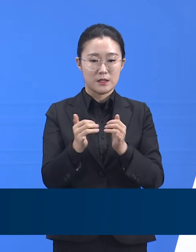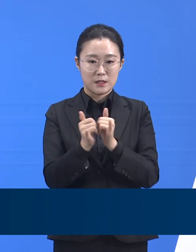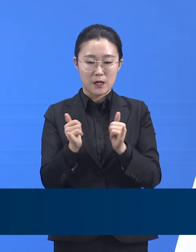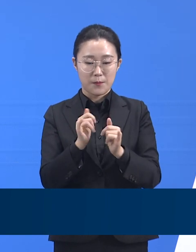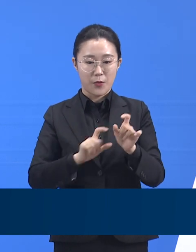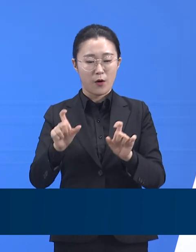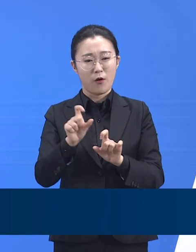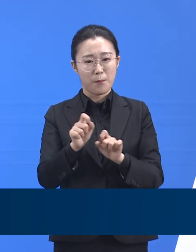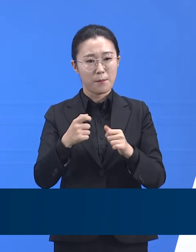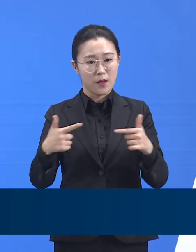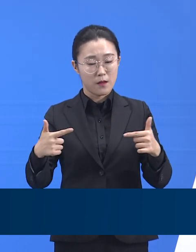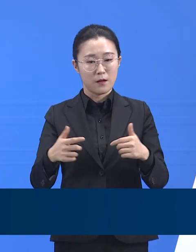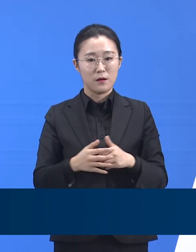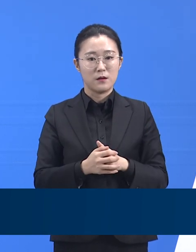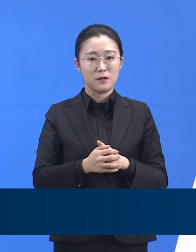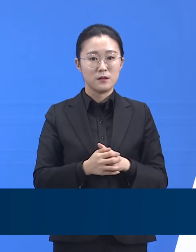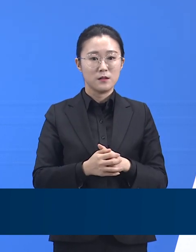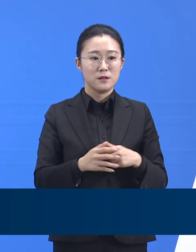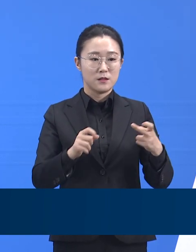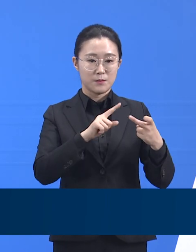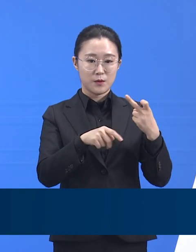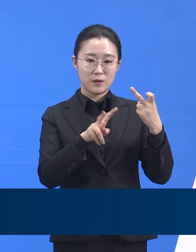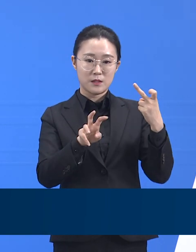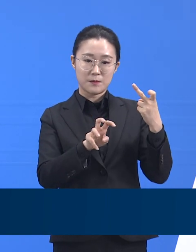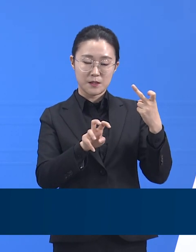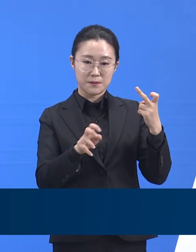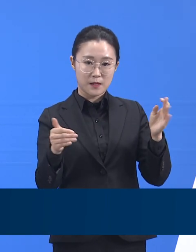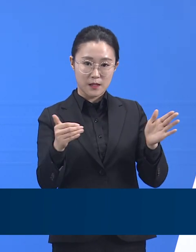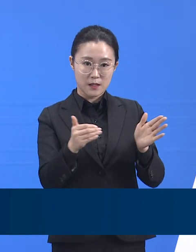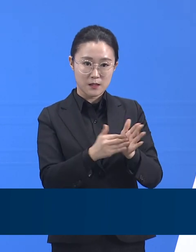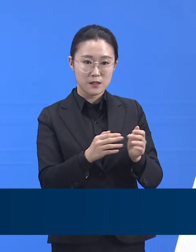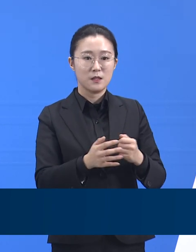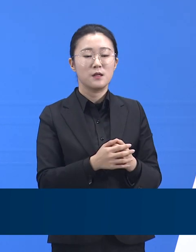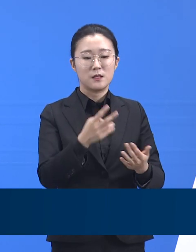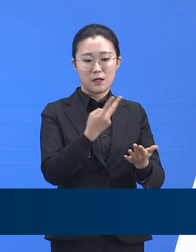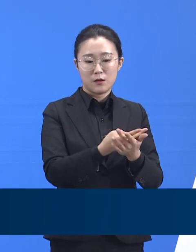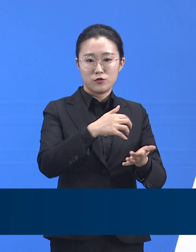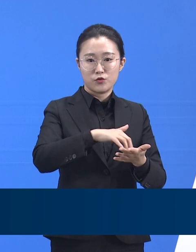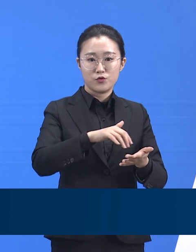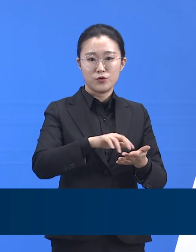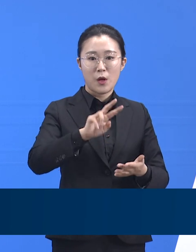31일까지는 112병상을 추가로 확대할 계획을 갖고 있습니다.